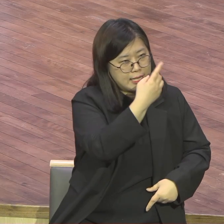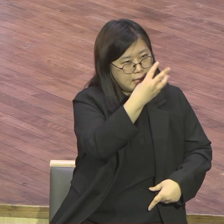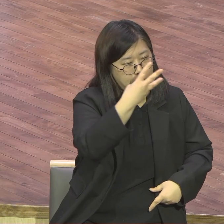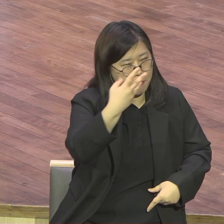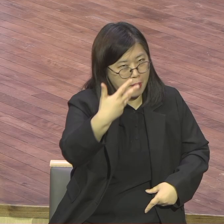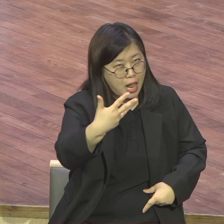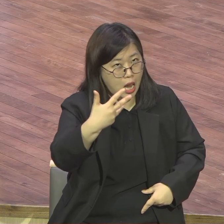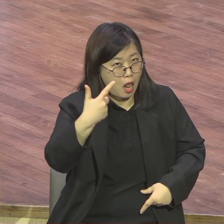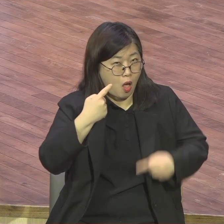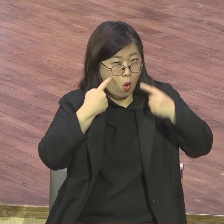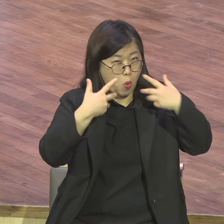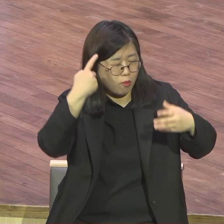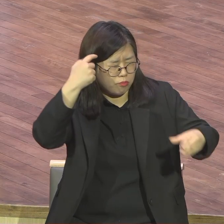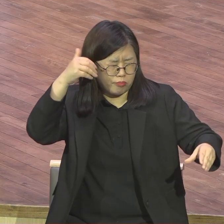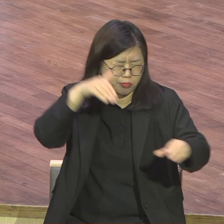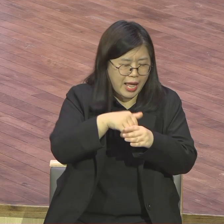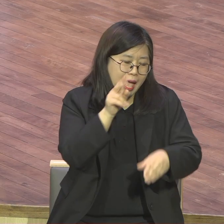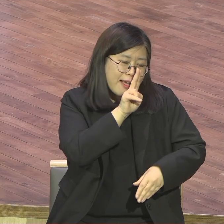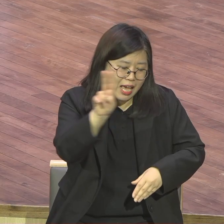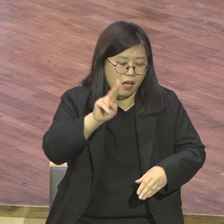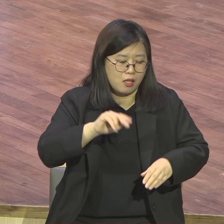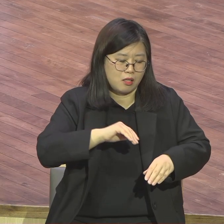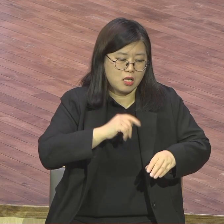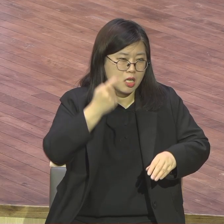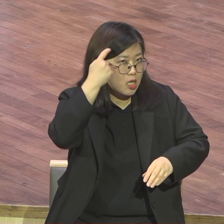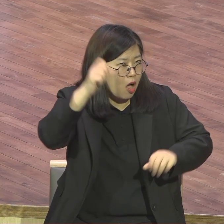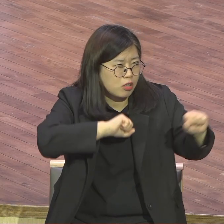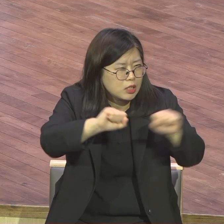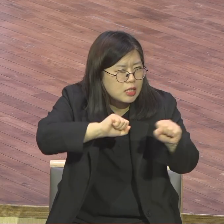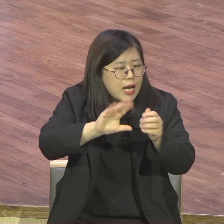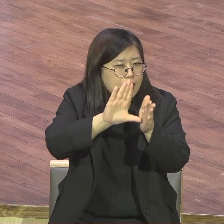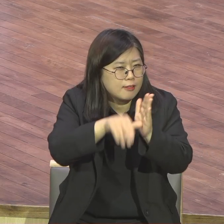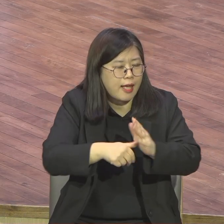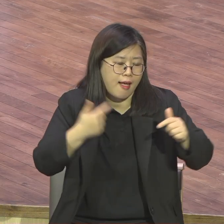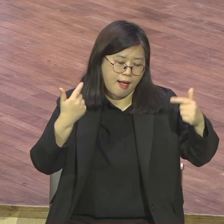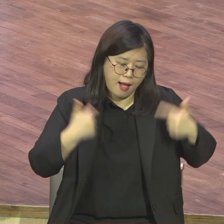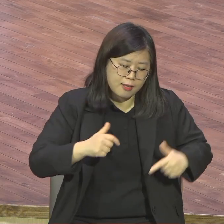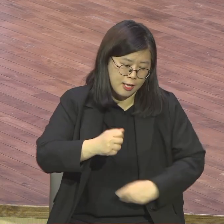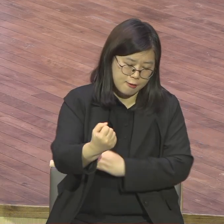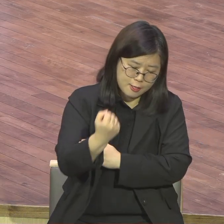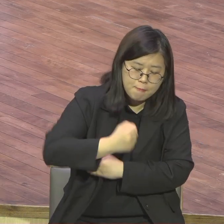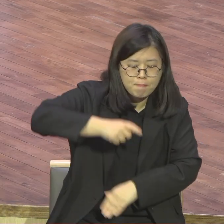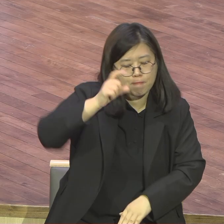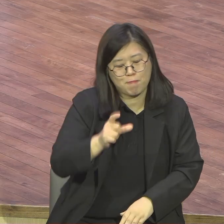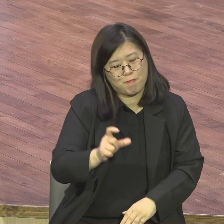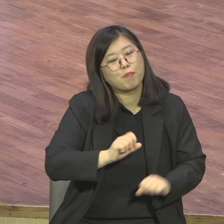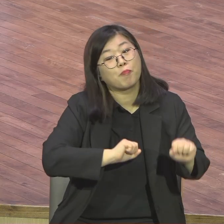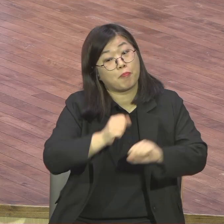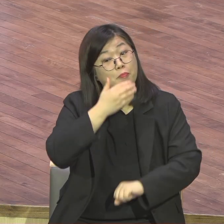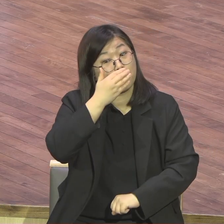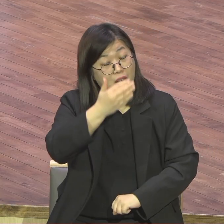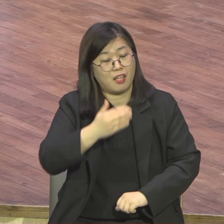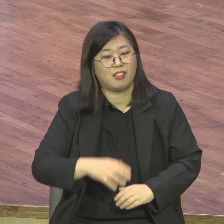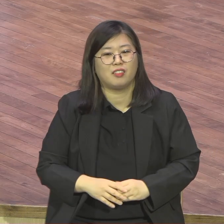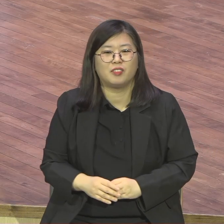허리가 안 아프다고 허리가 허리를 뭘 잡고 있냐 복근에 힘이 허리를 잡고 있어요. 복근에